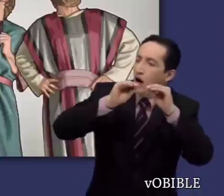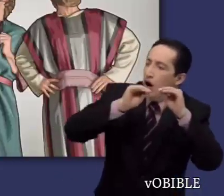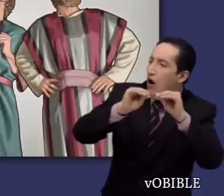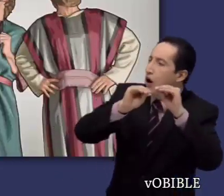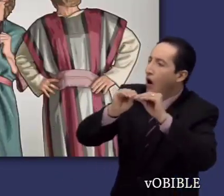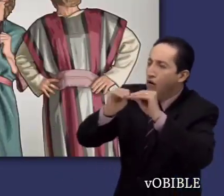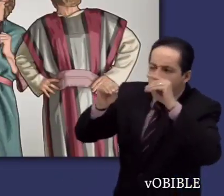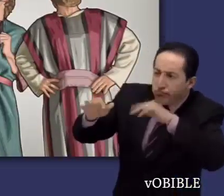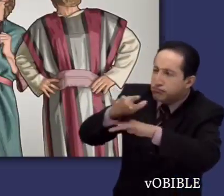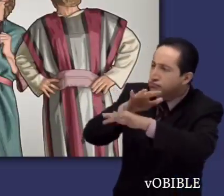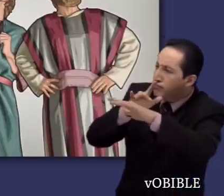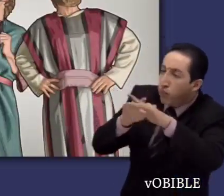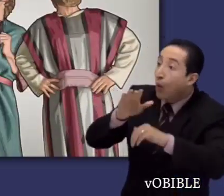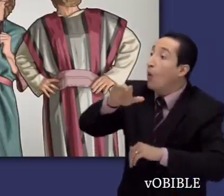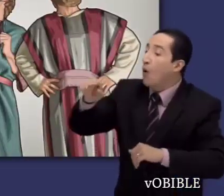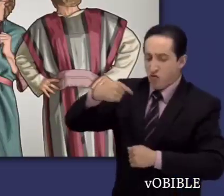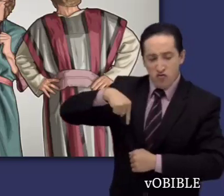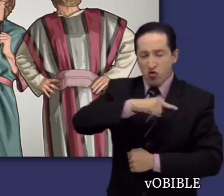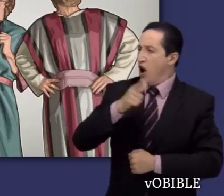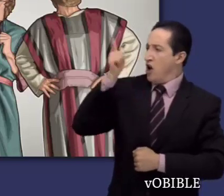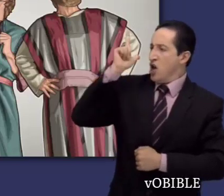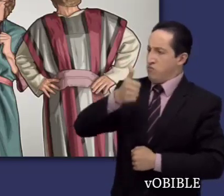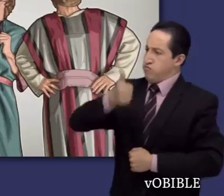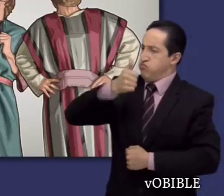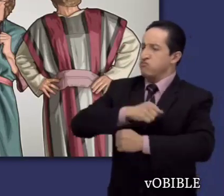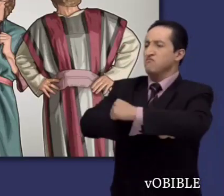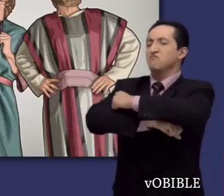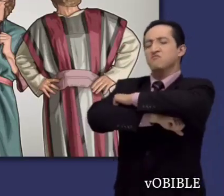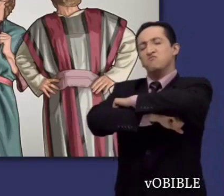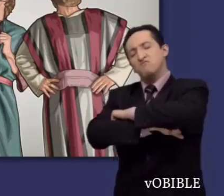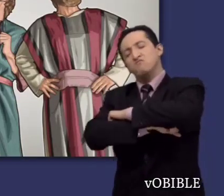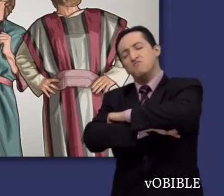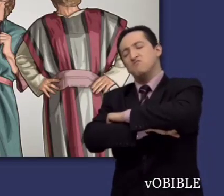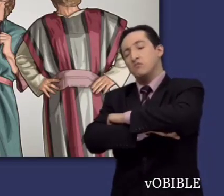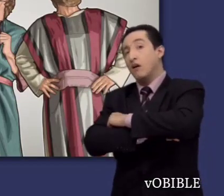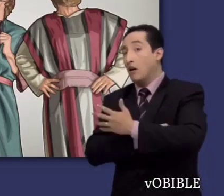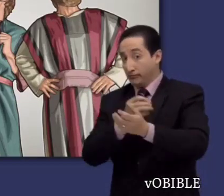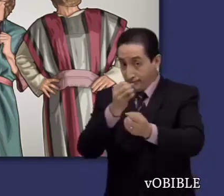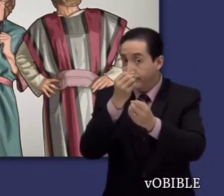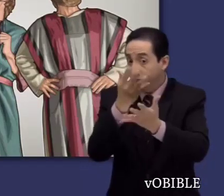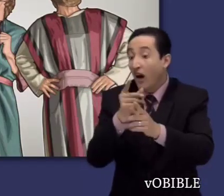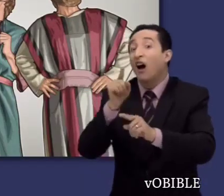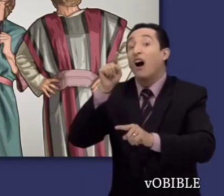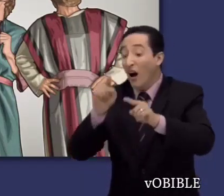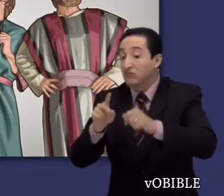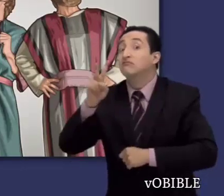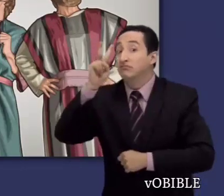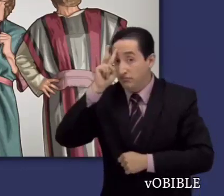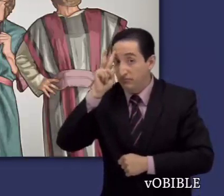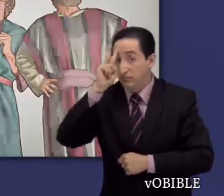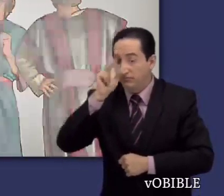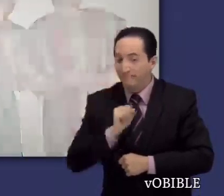grupo de líderes religiosos apóstatas. Este hombre simbólico se ensalzaría a sí mismo sobre la congregación.